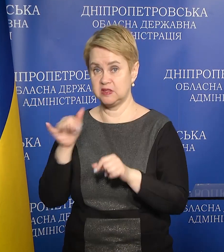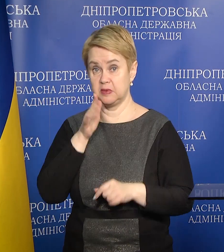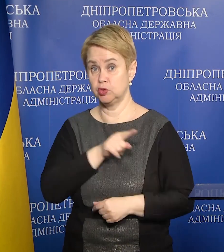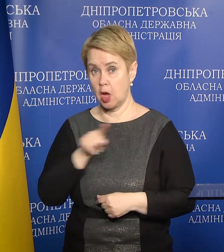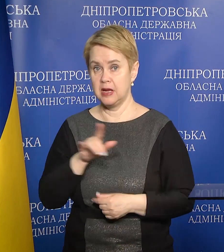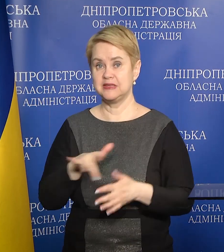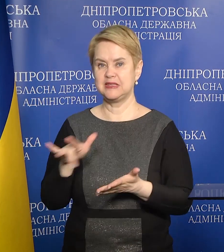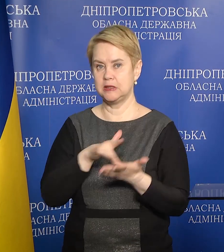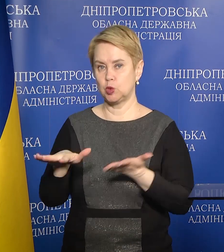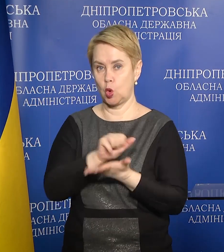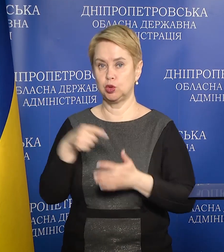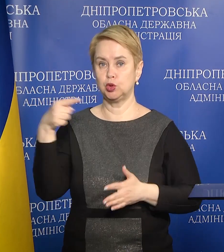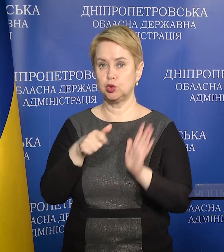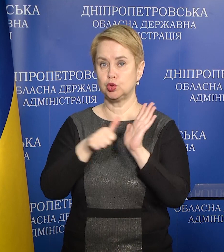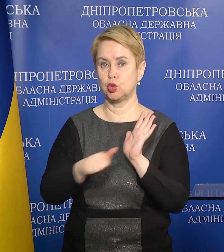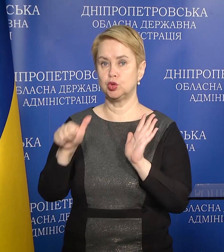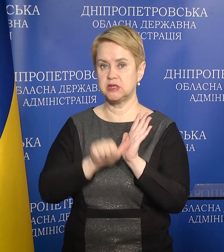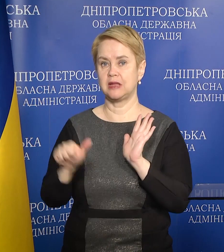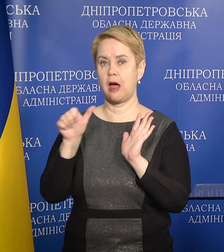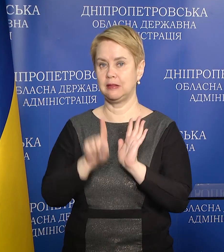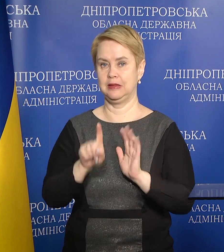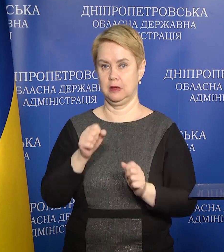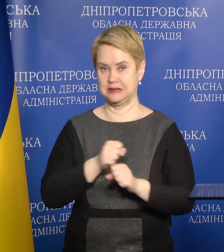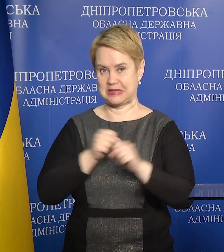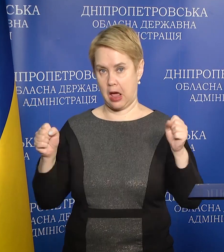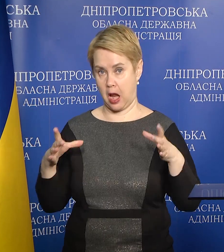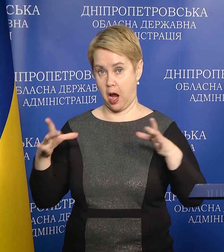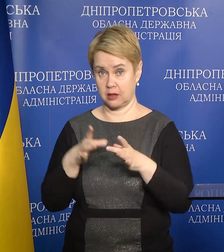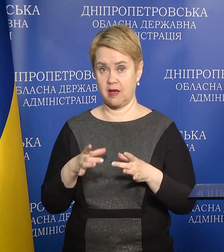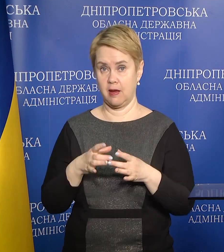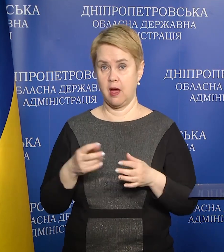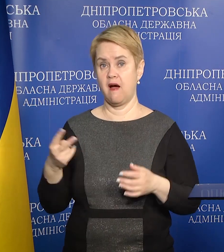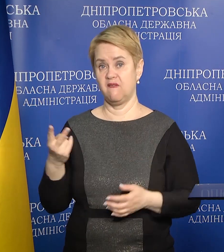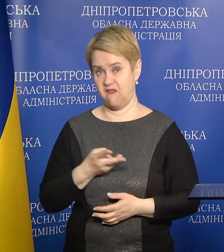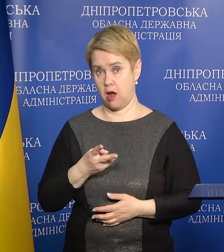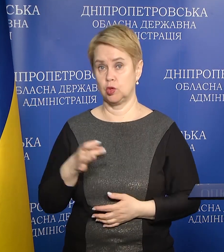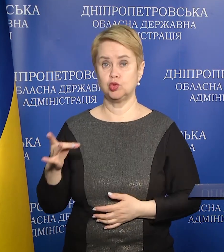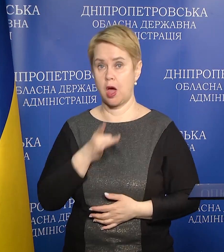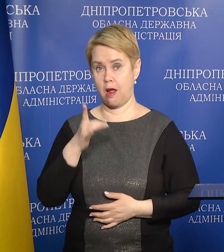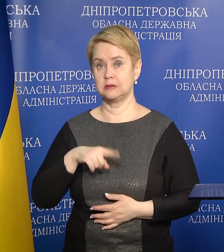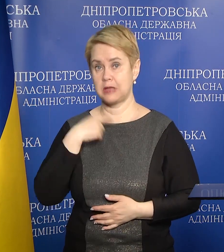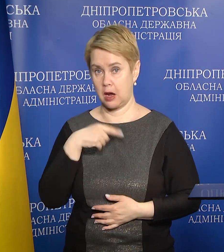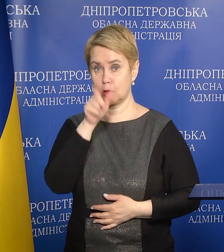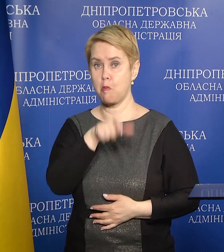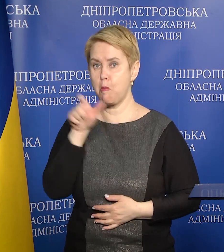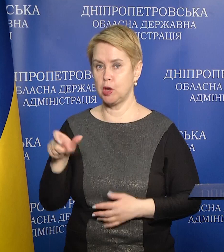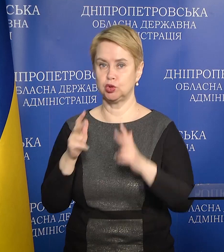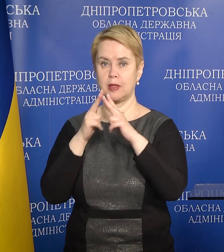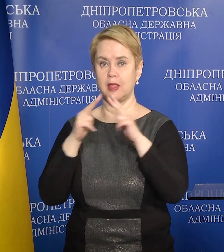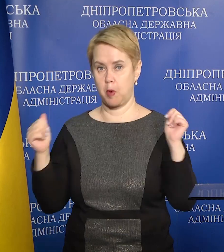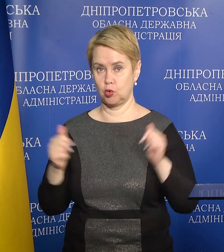під час яких знишкоджено 1661 снаряд. Варто ще раз нагадати мешканцям